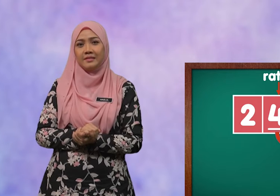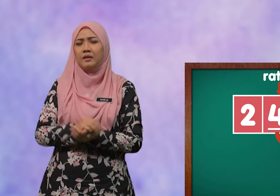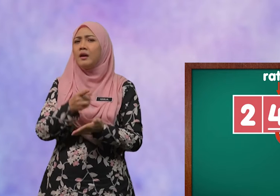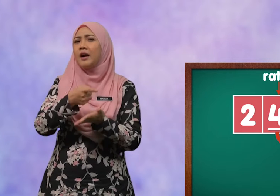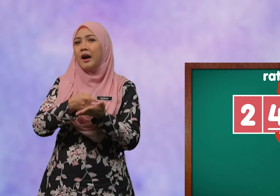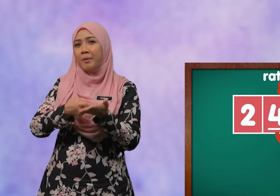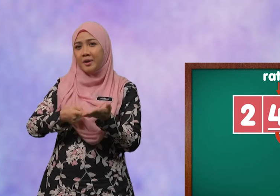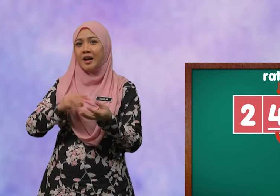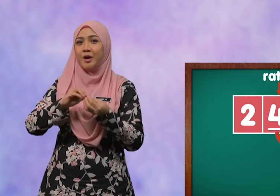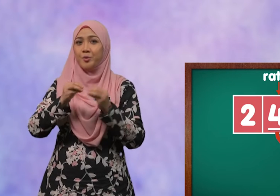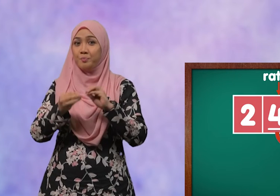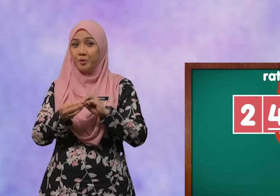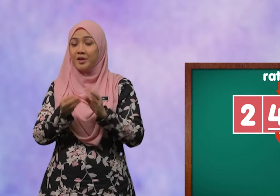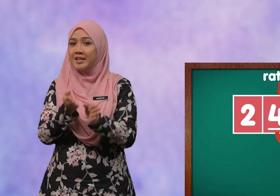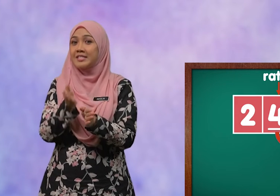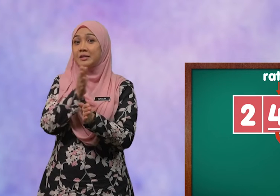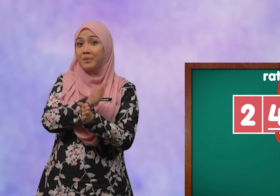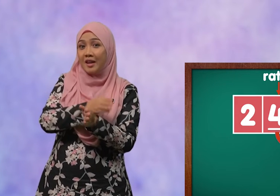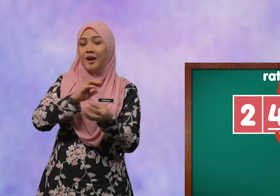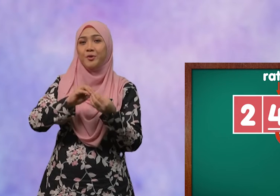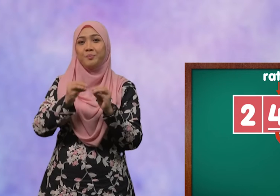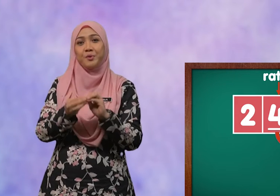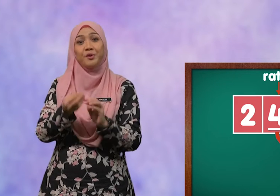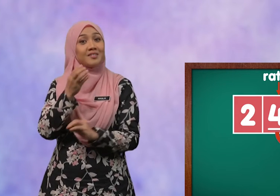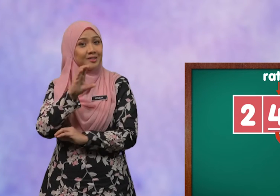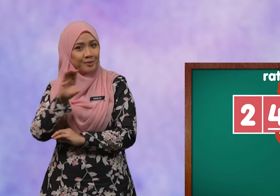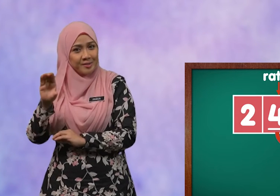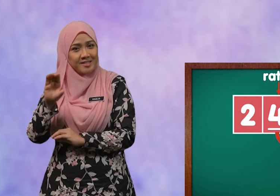Apakah nombor di sebelah nombor ratus?